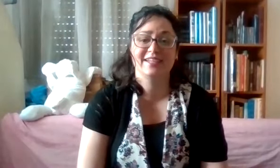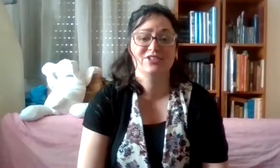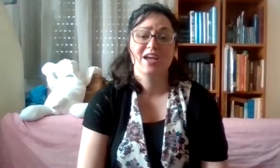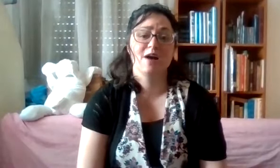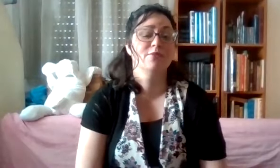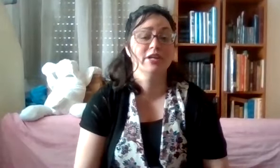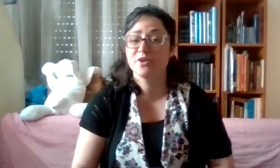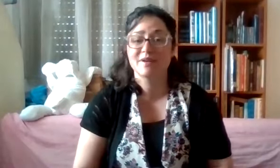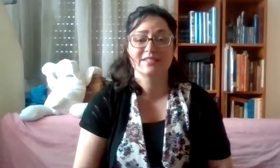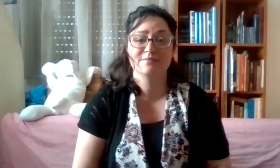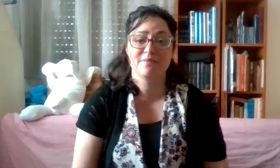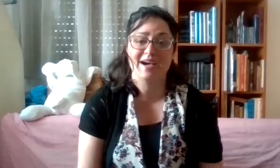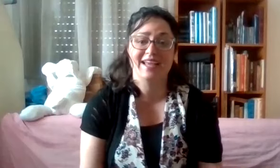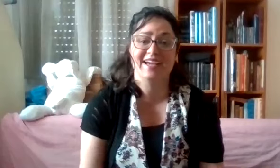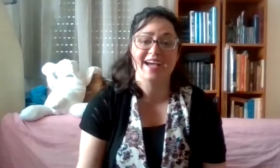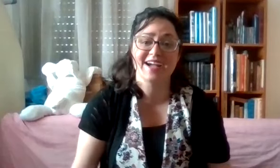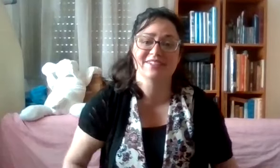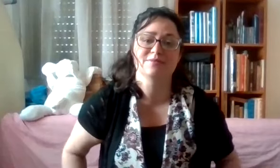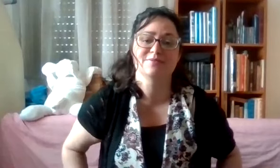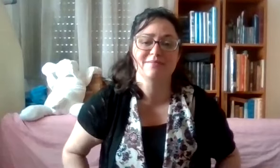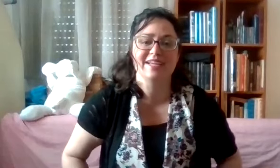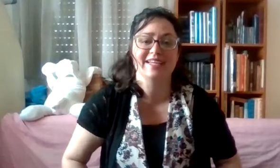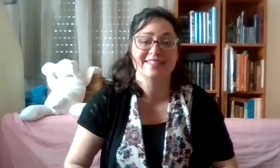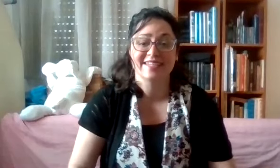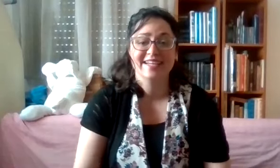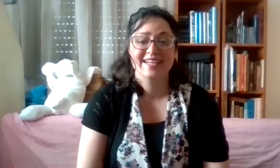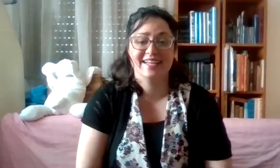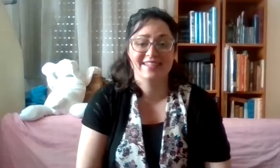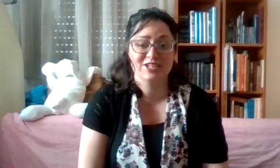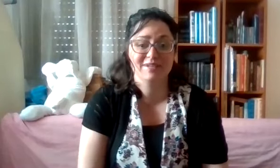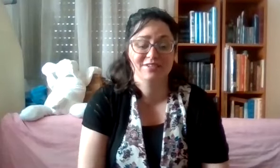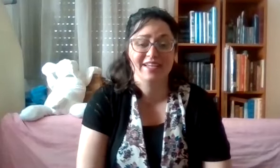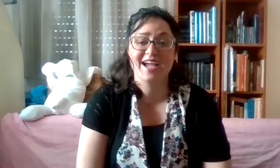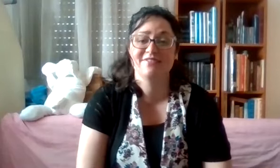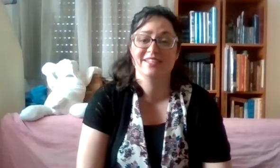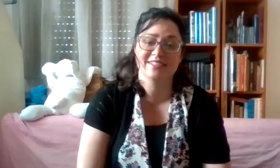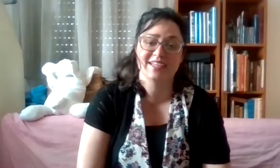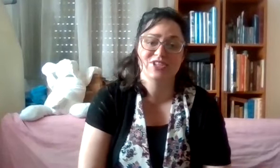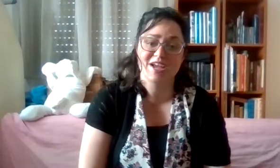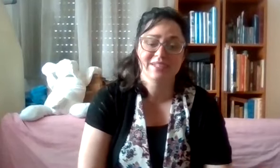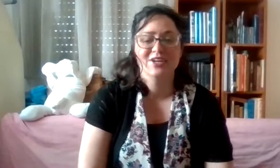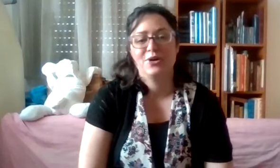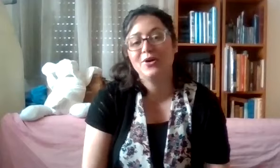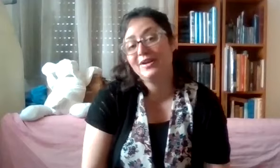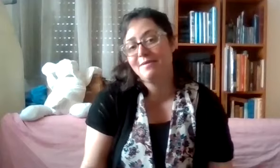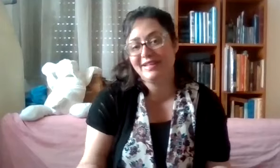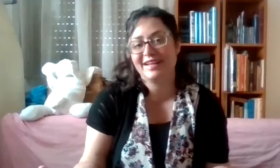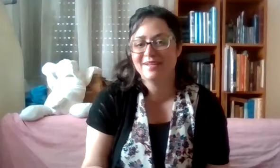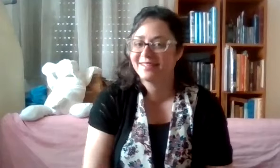יש המון אירועים מקסימים במהלך החג. ואתם מוזמנים להיכנס לאתר של בית אביחי ולהתעדכן שם. או באמת לקבל את